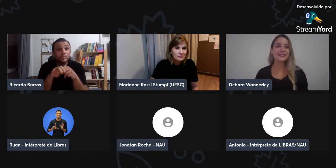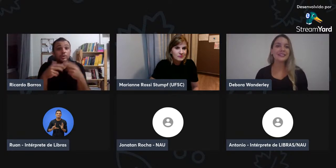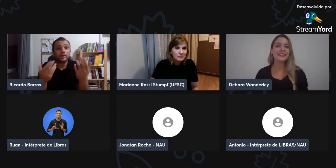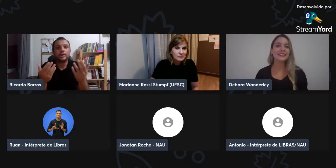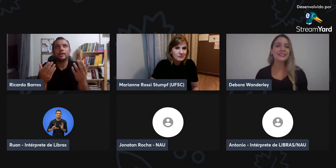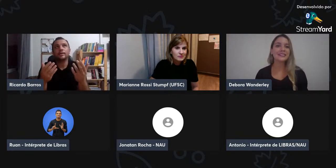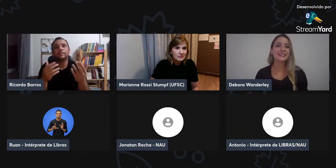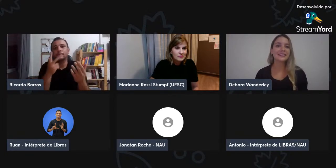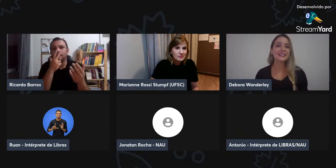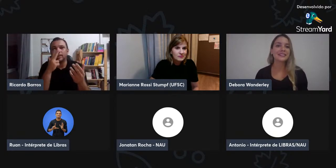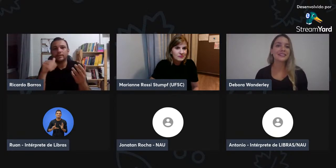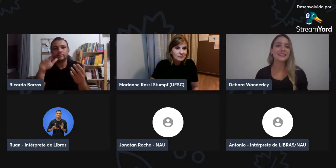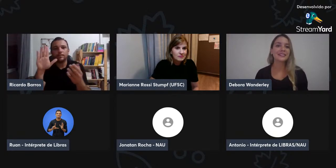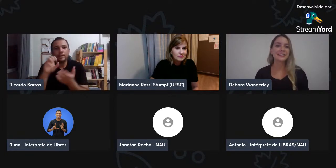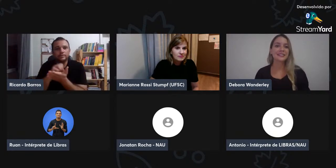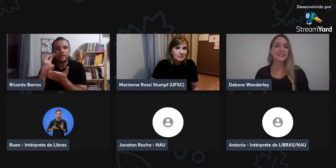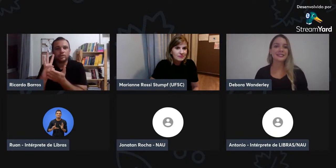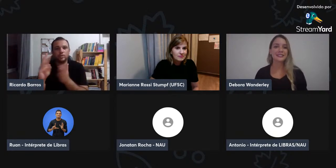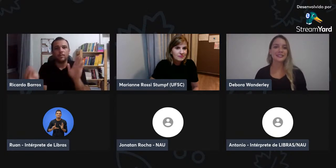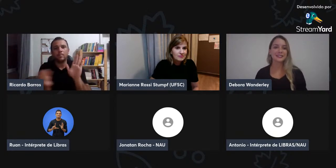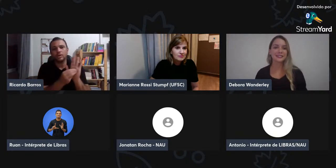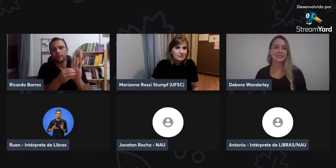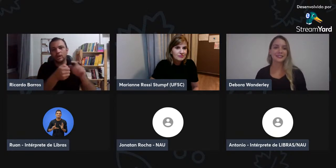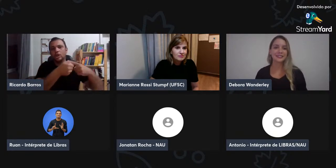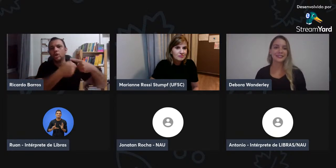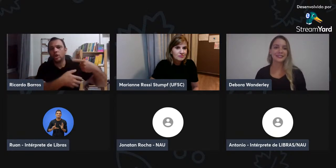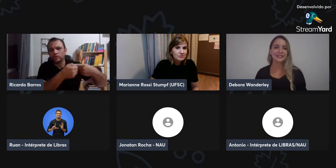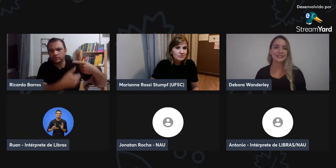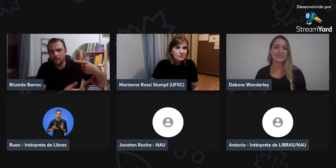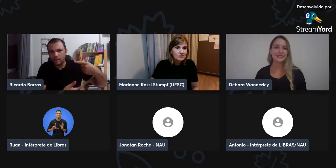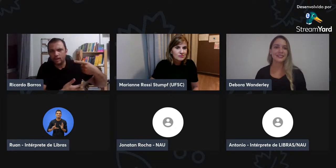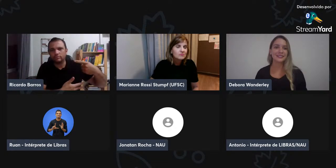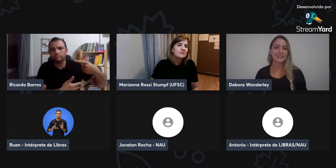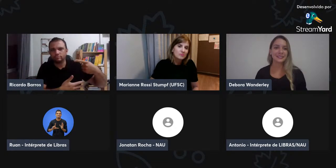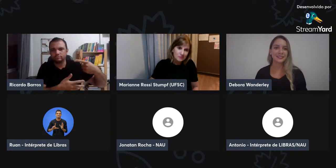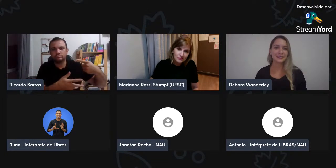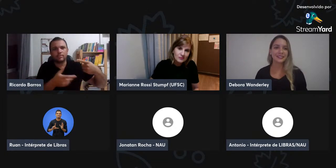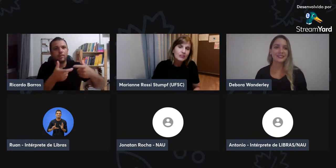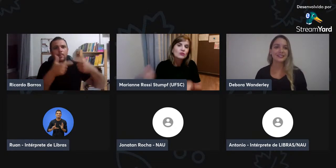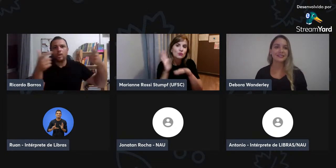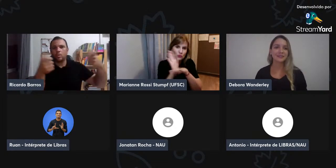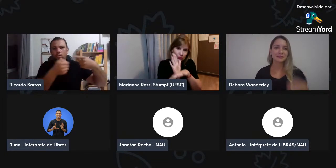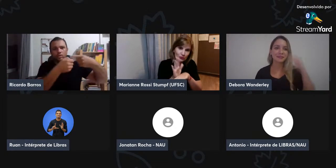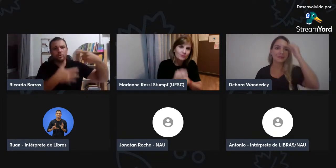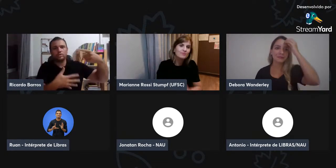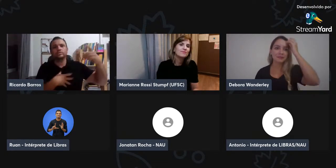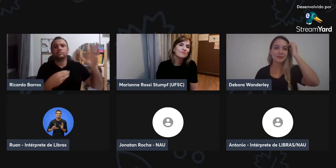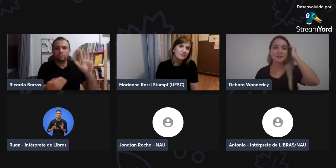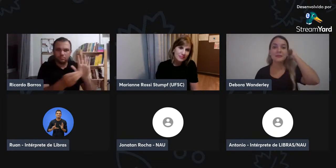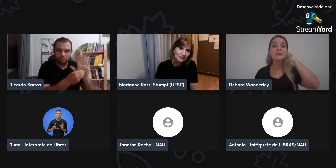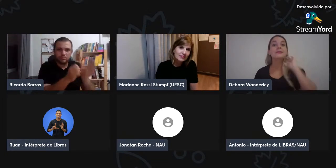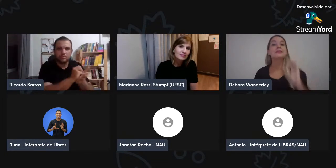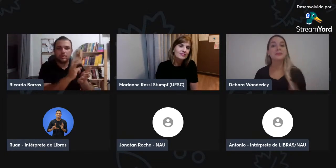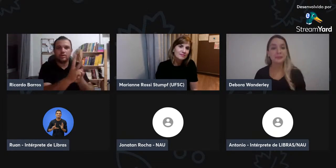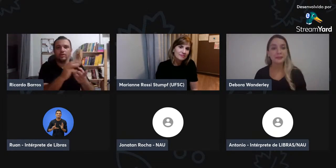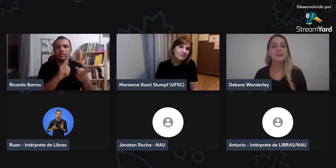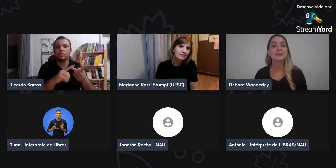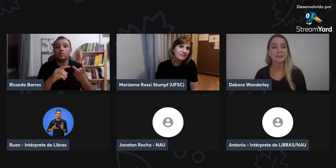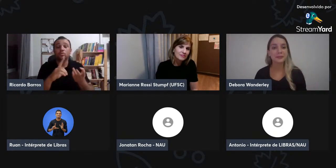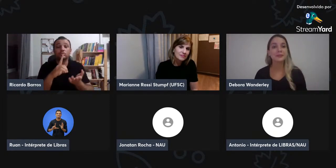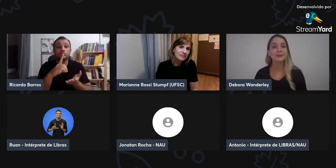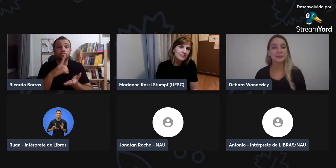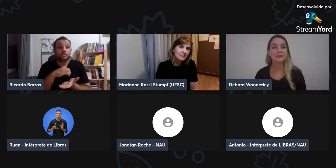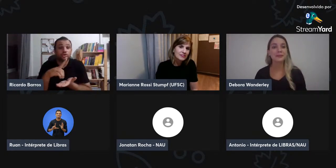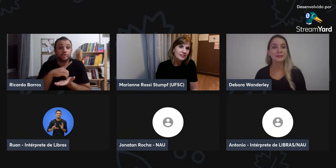Às vezes, a decorrer do processo, tem sim essa mudança, então, o SignWrite, ele pode ser incluso em alguns glossários,